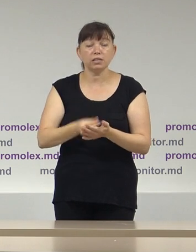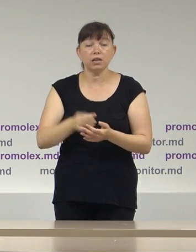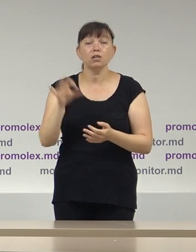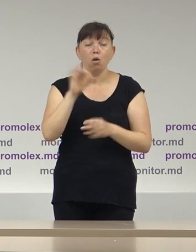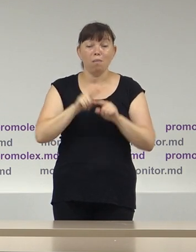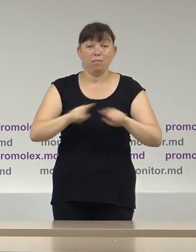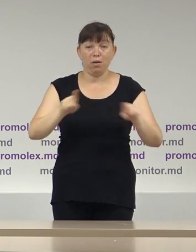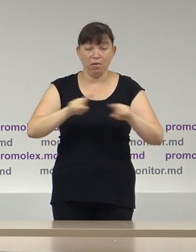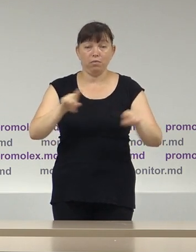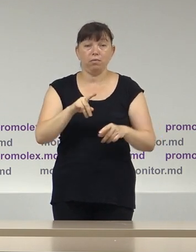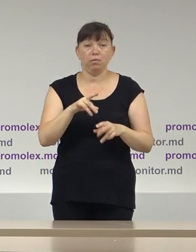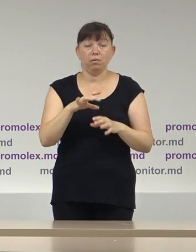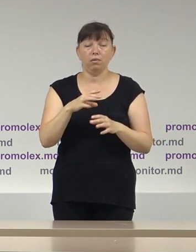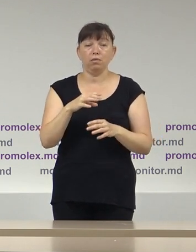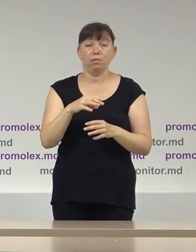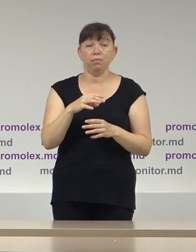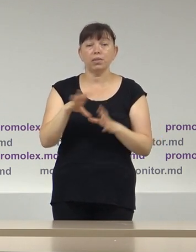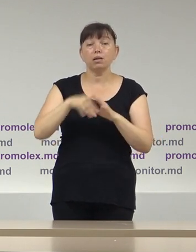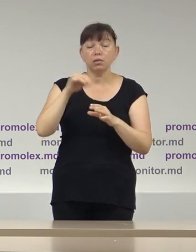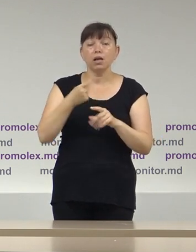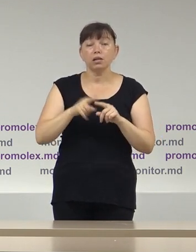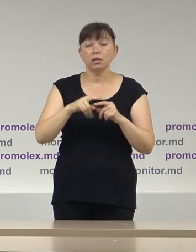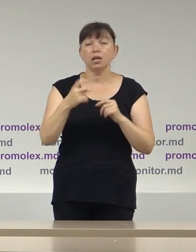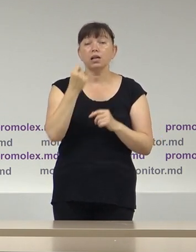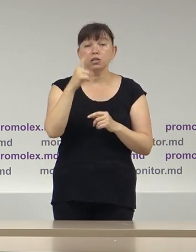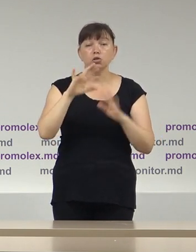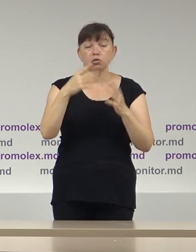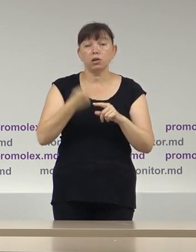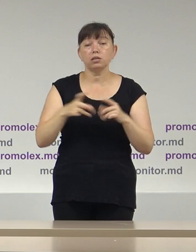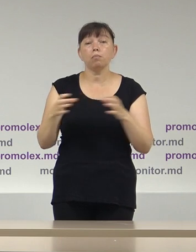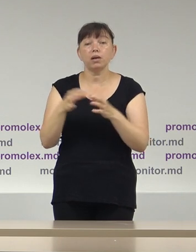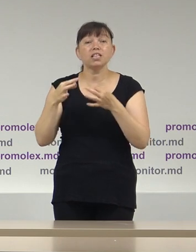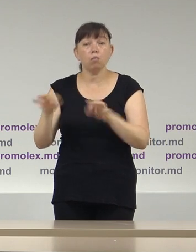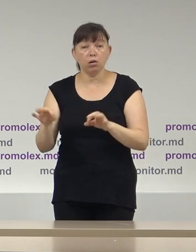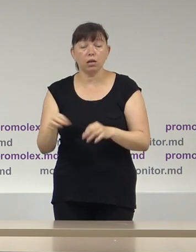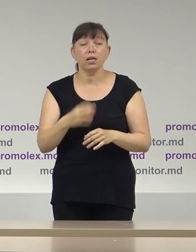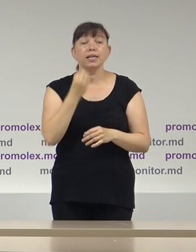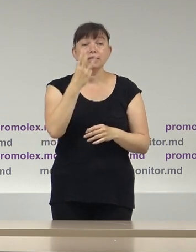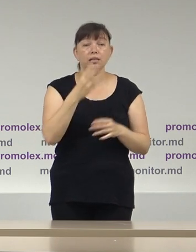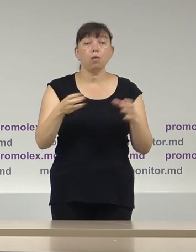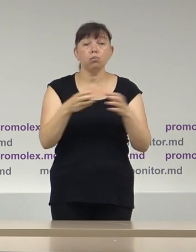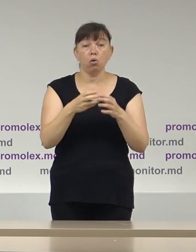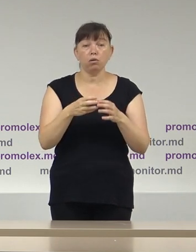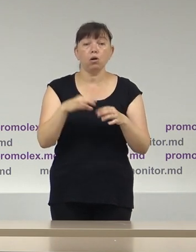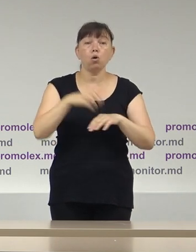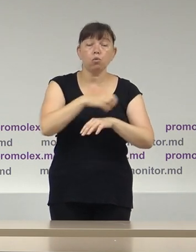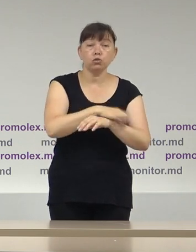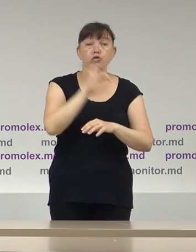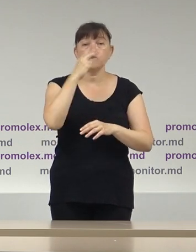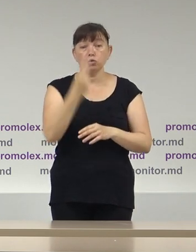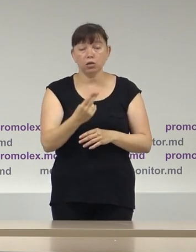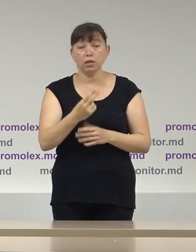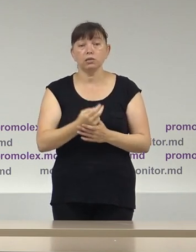promovare electorală, dintre care în 18 cazuri este vizat Partidul Democrat, în 13 blocul electoral al comuniștilor și